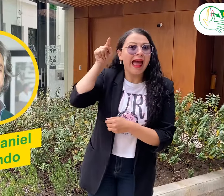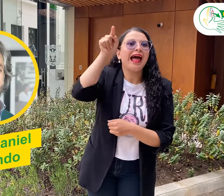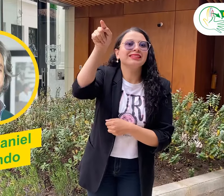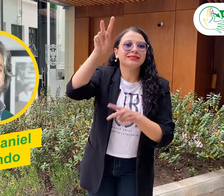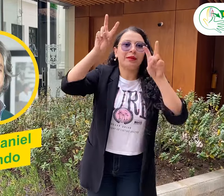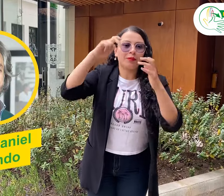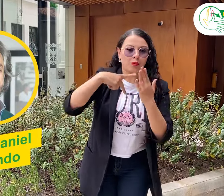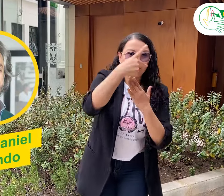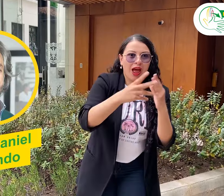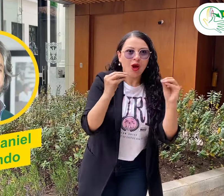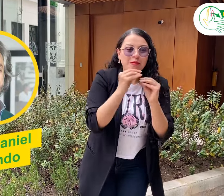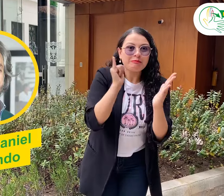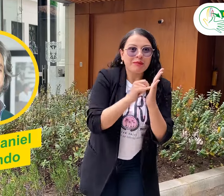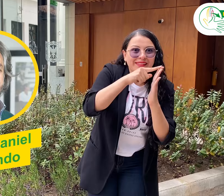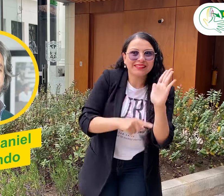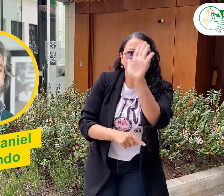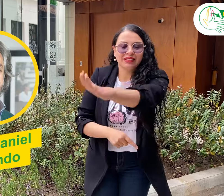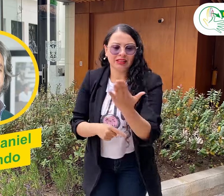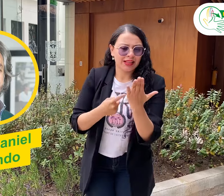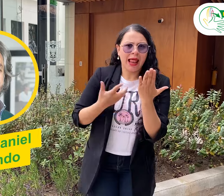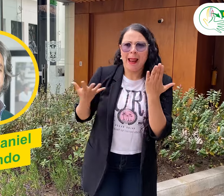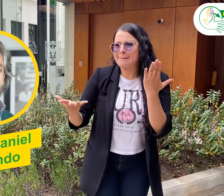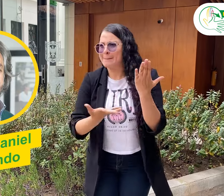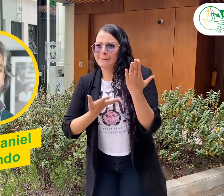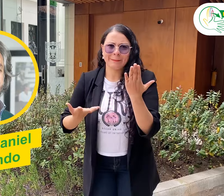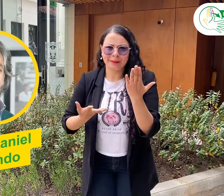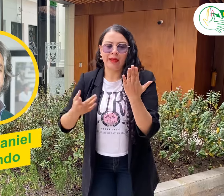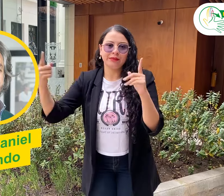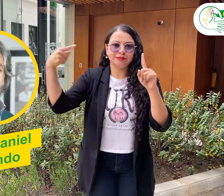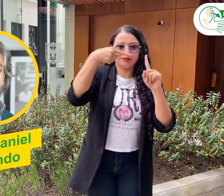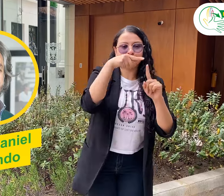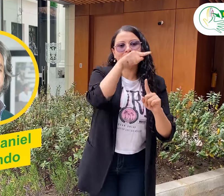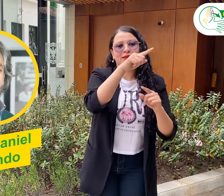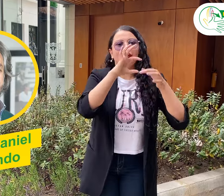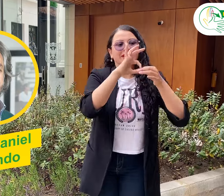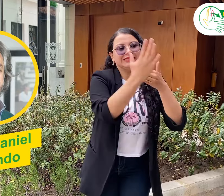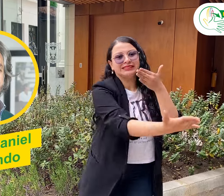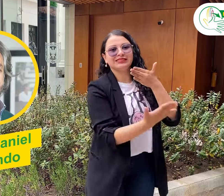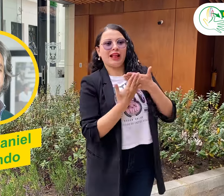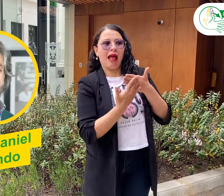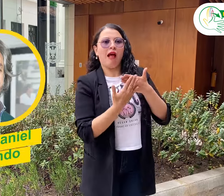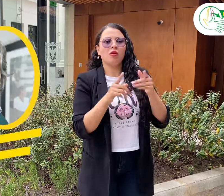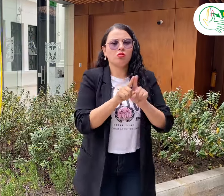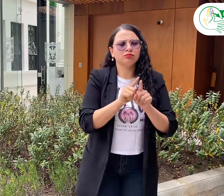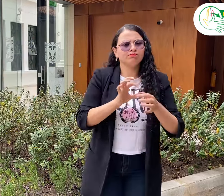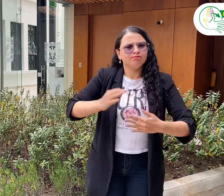Él, al recibir el proyecto de acuerdo, se puso en contacto con FENASCOL y la federación, siendo consciente y